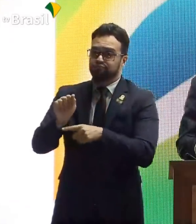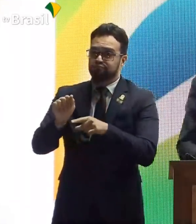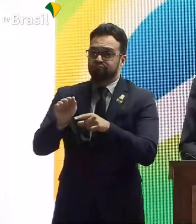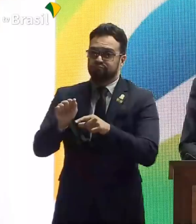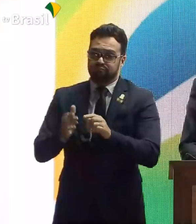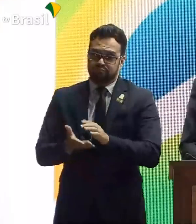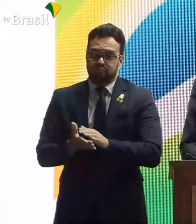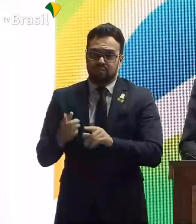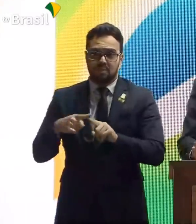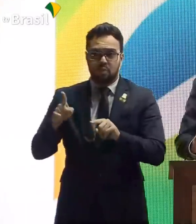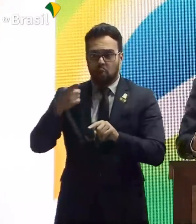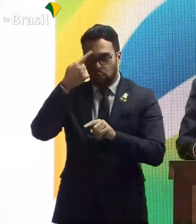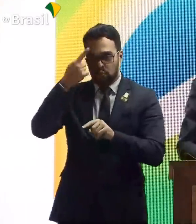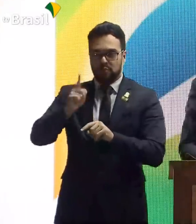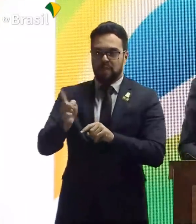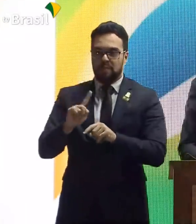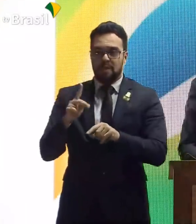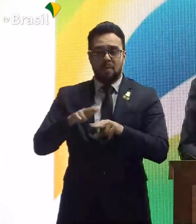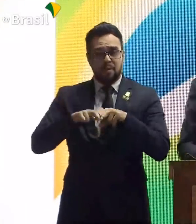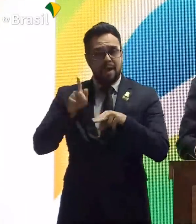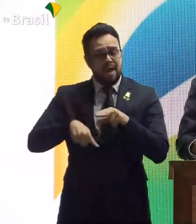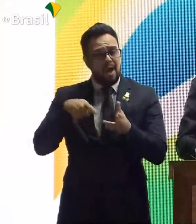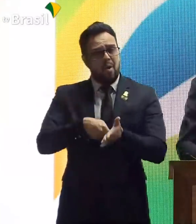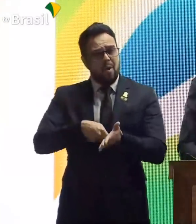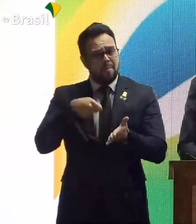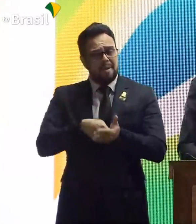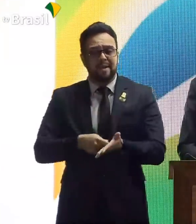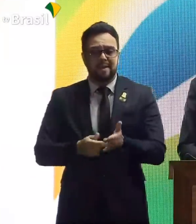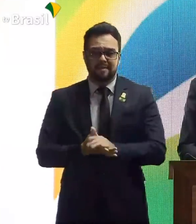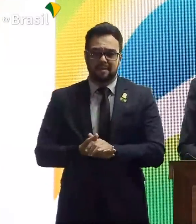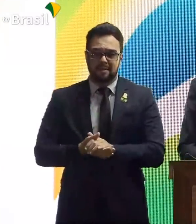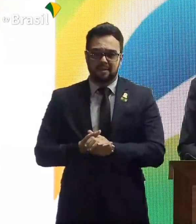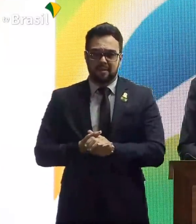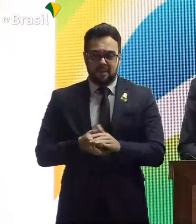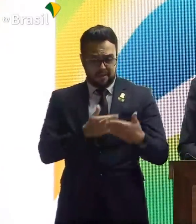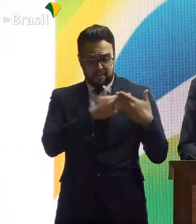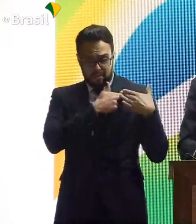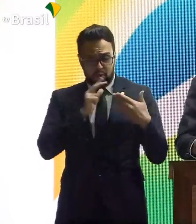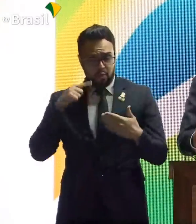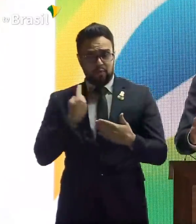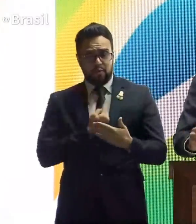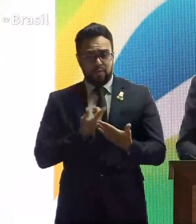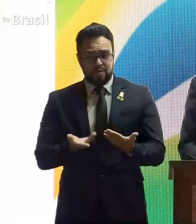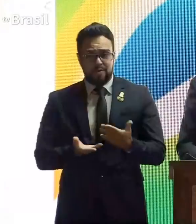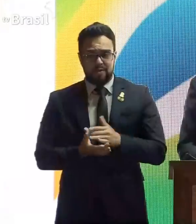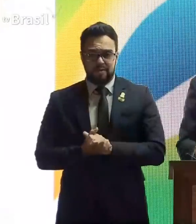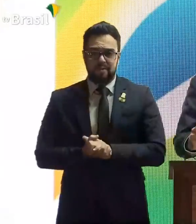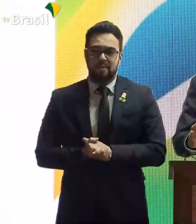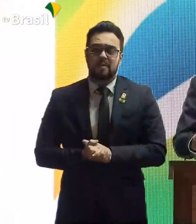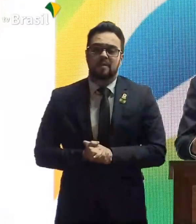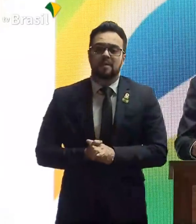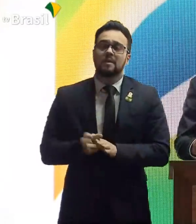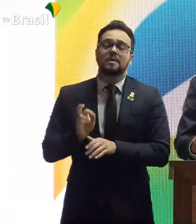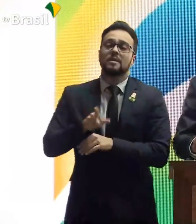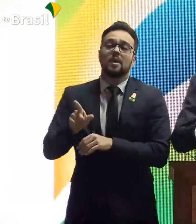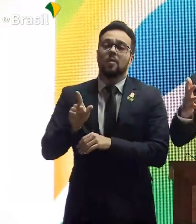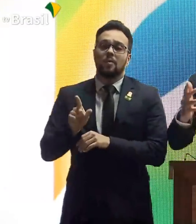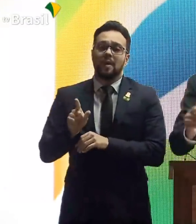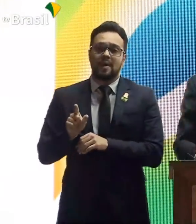Mas isso é obrigação nossa. É dever. Isso aí não é algo